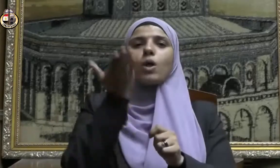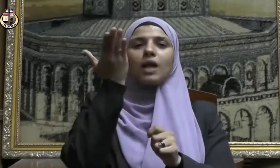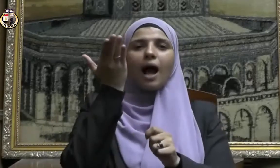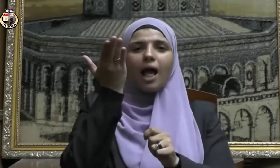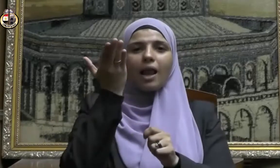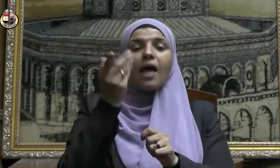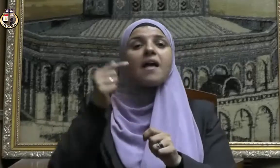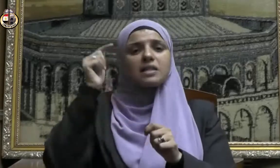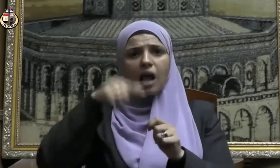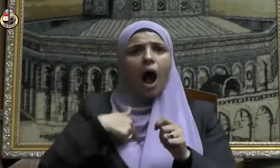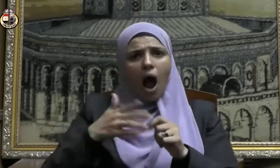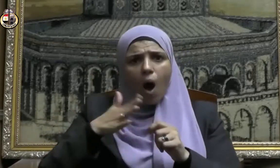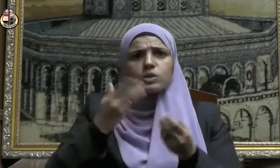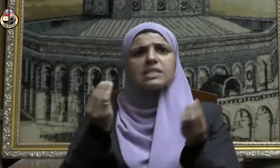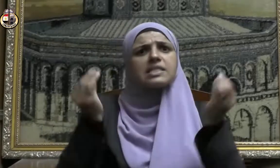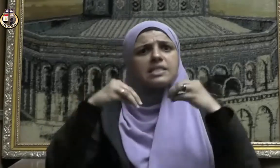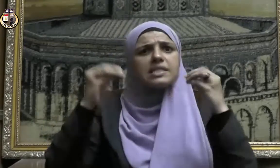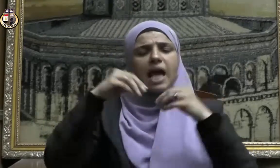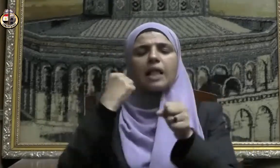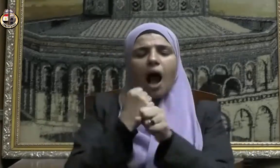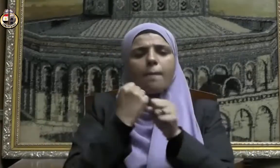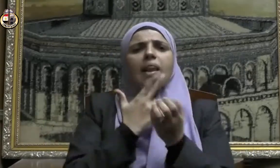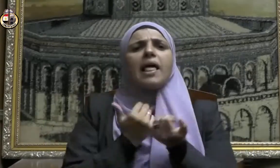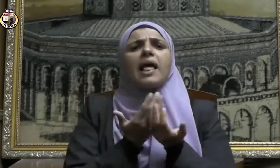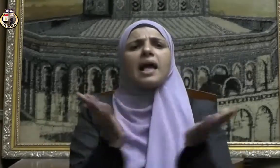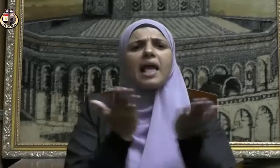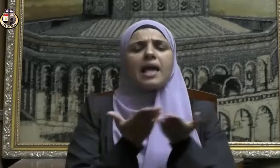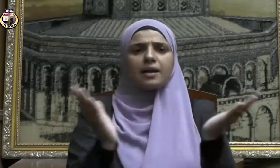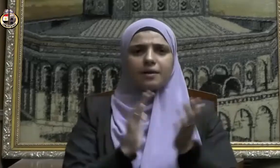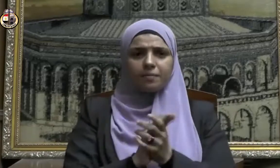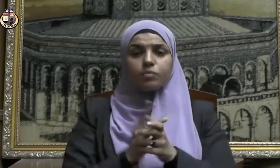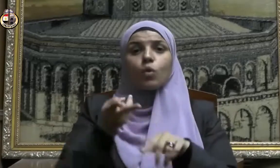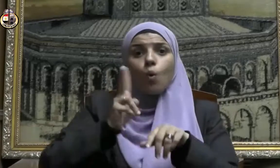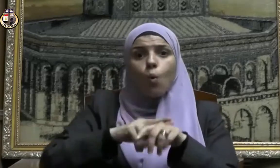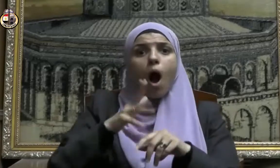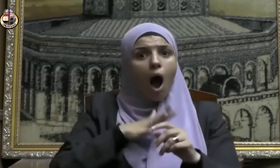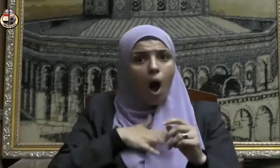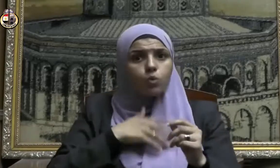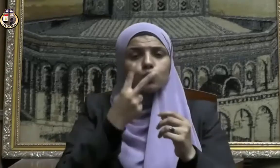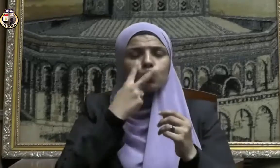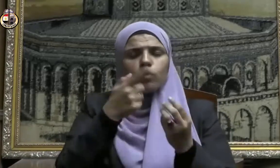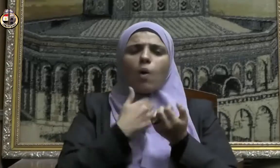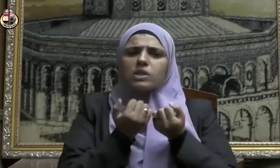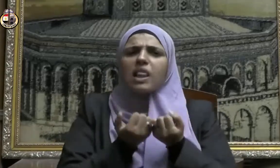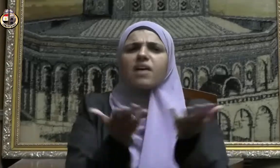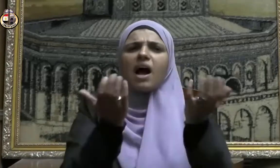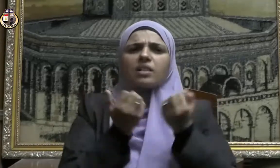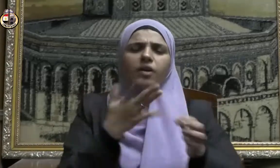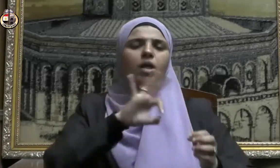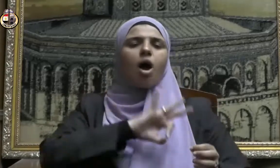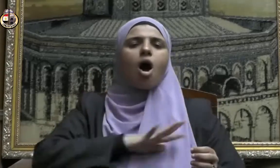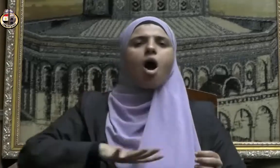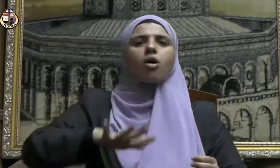يستكثر من فعل الخيرات ويتعرض للنفحات والرحمات